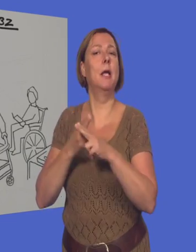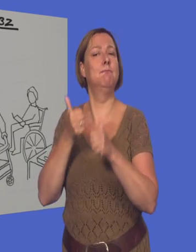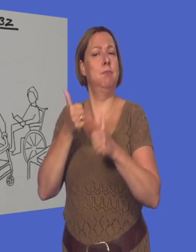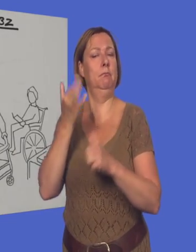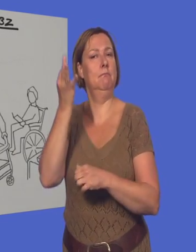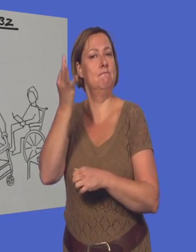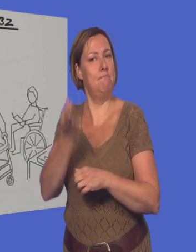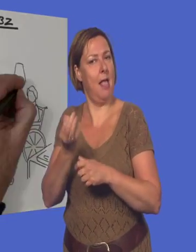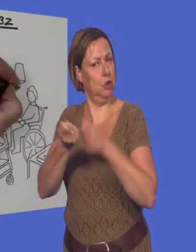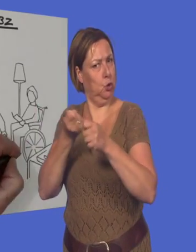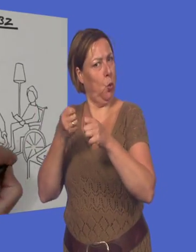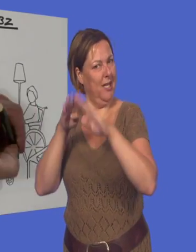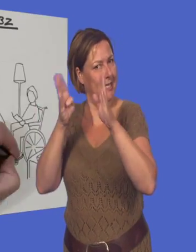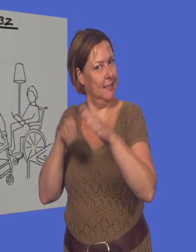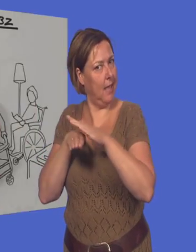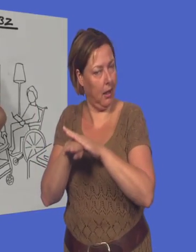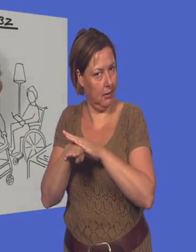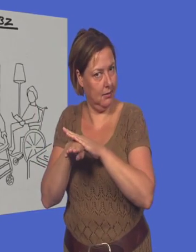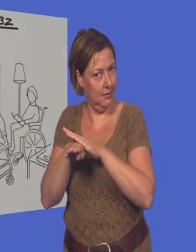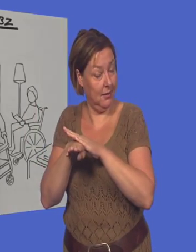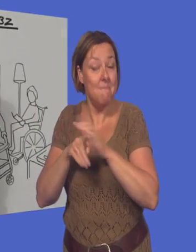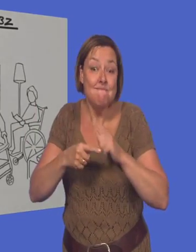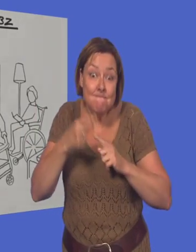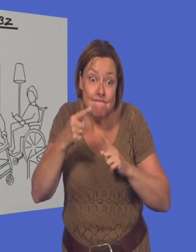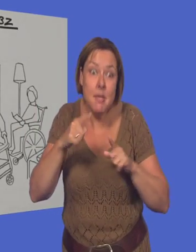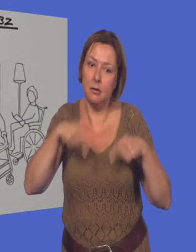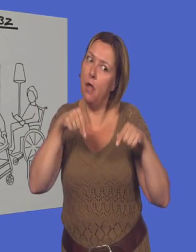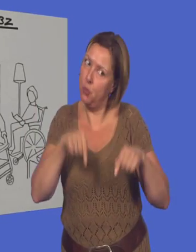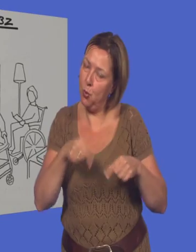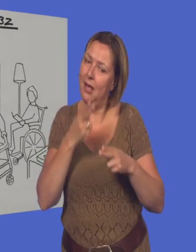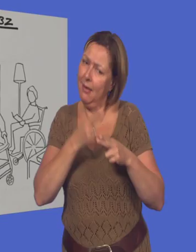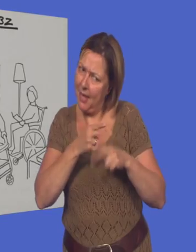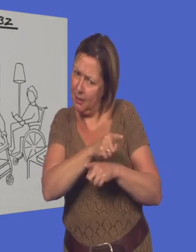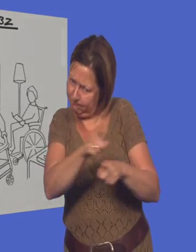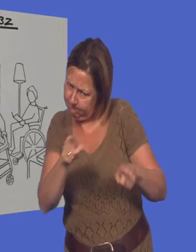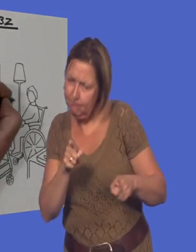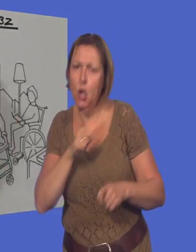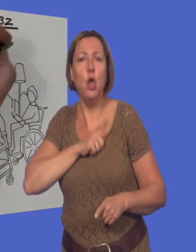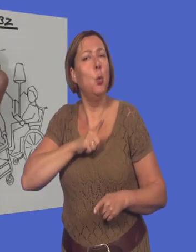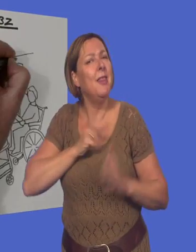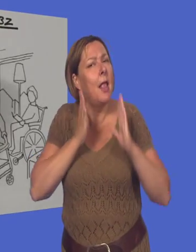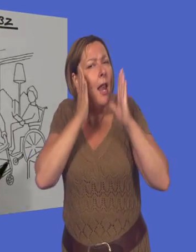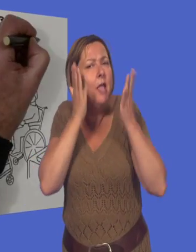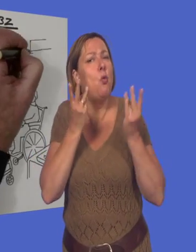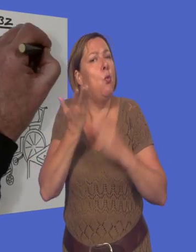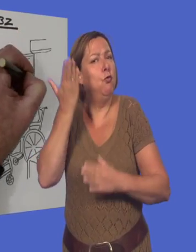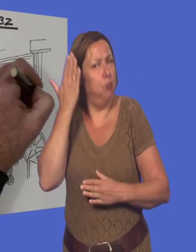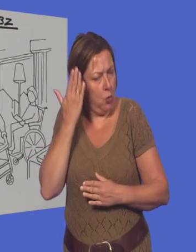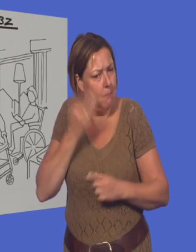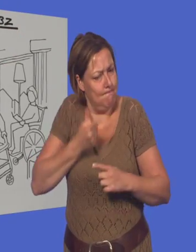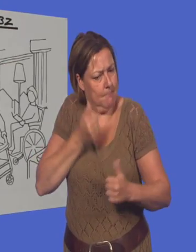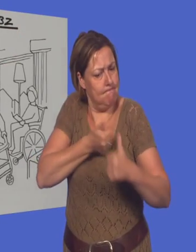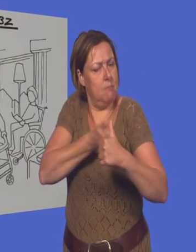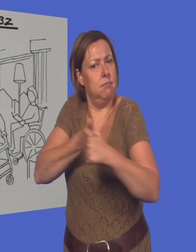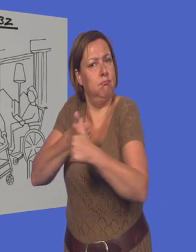Meer nog dan nu houden we rekening met het leven dat mensen gewend waren en spelen we meer in op hun wensen. Voor iedereen